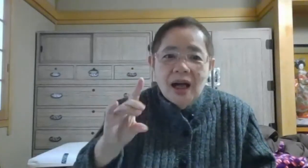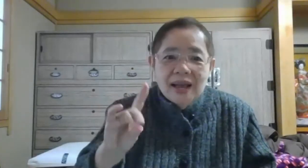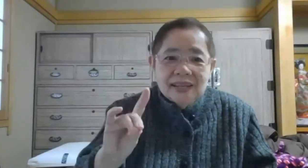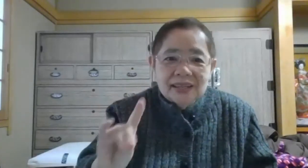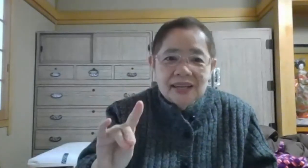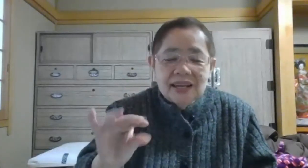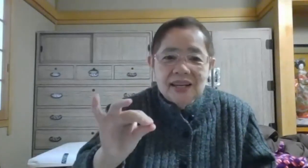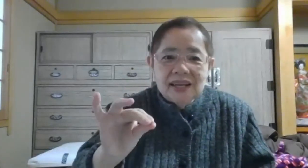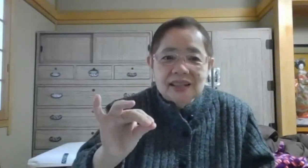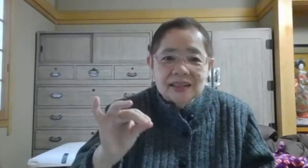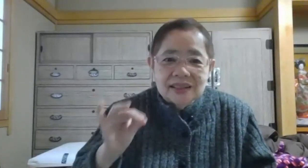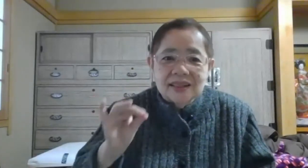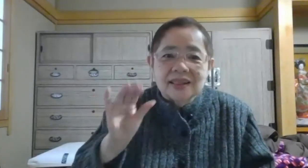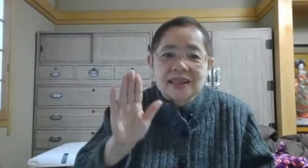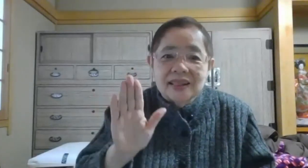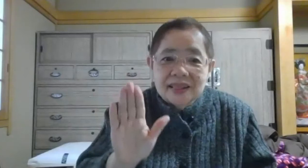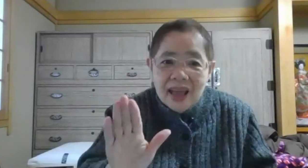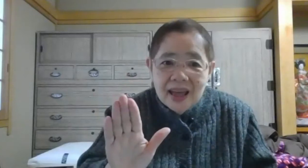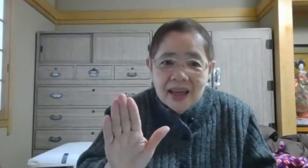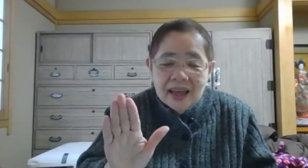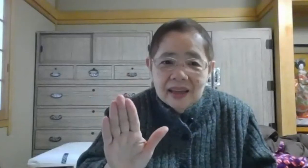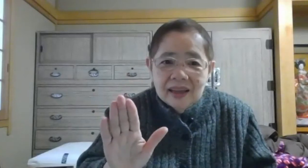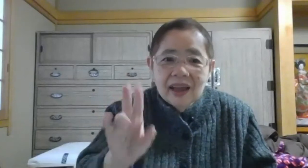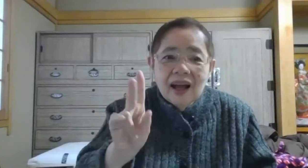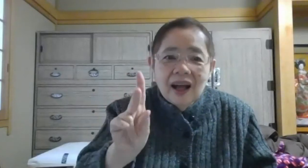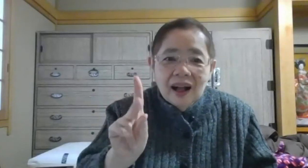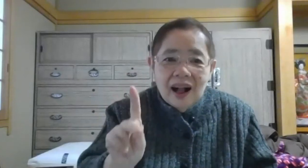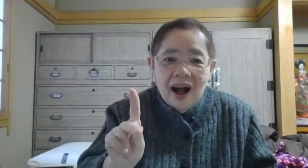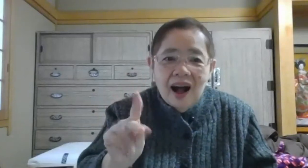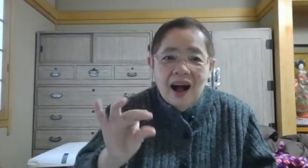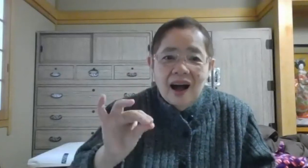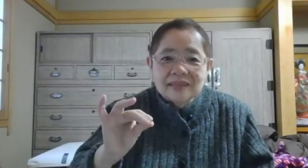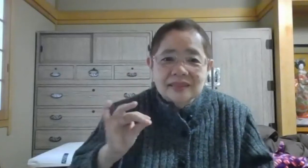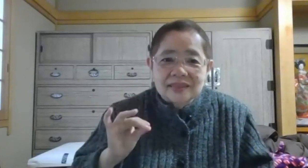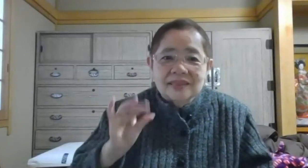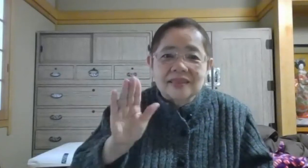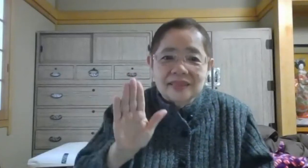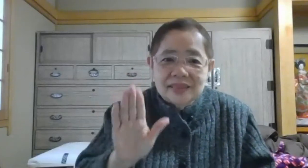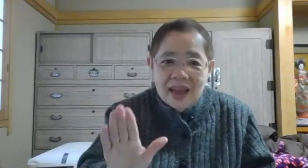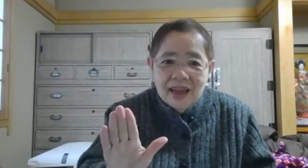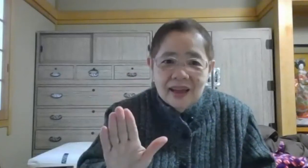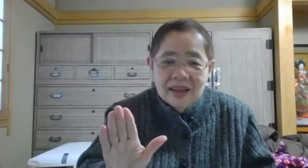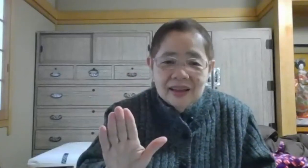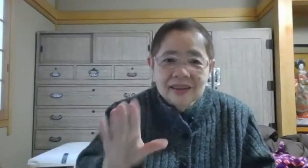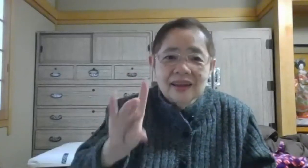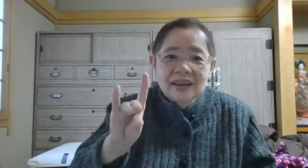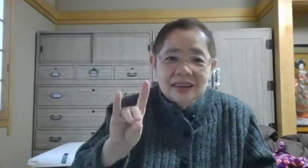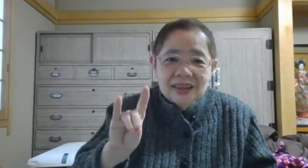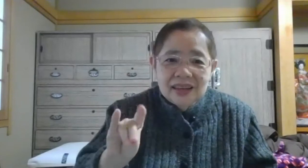きーってきってかーってきー